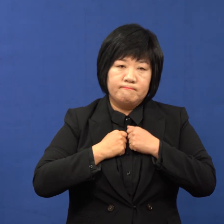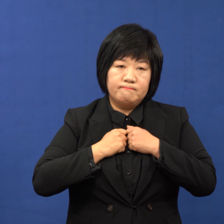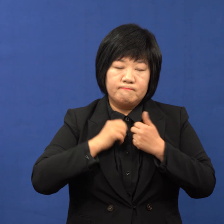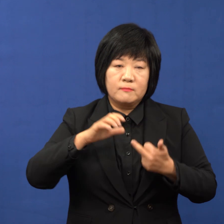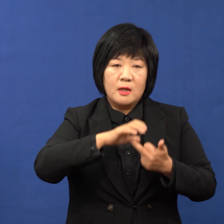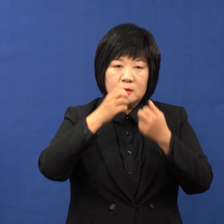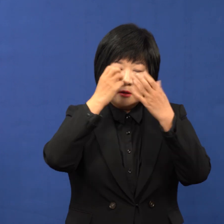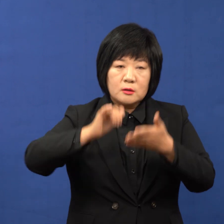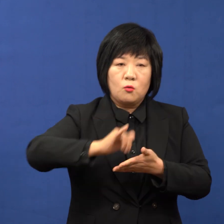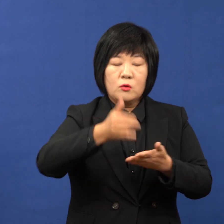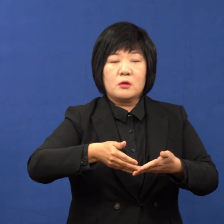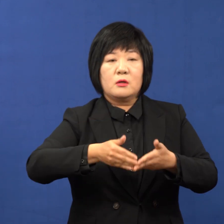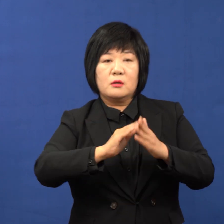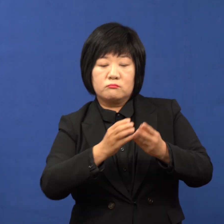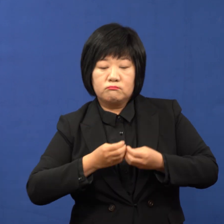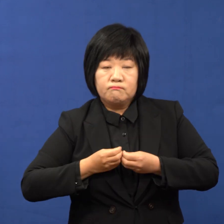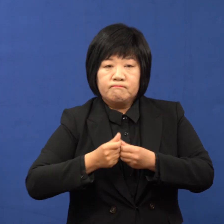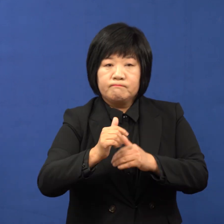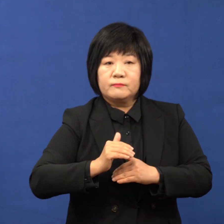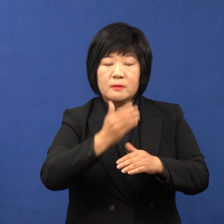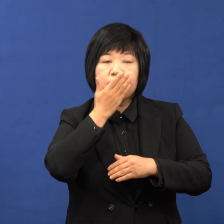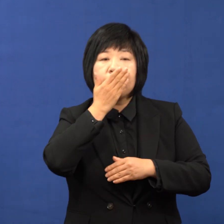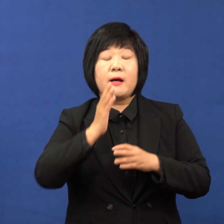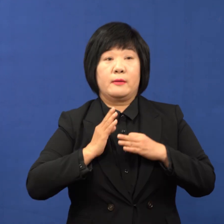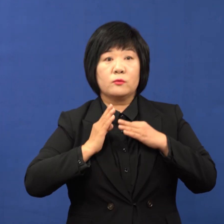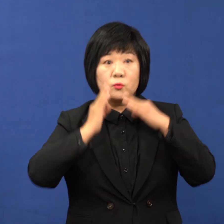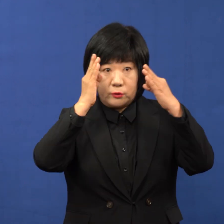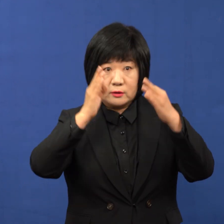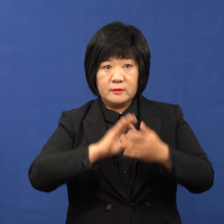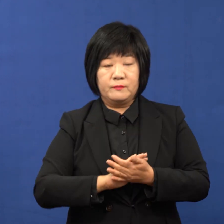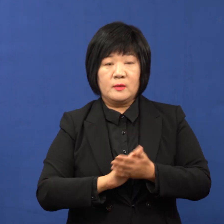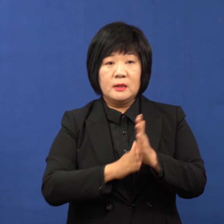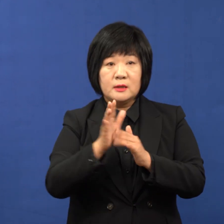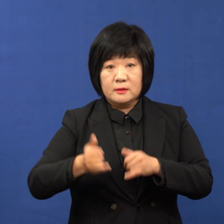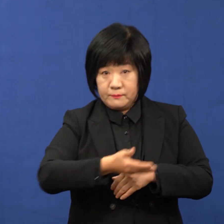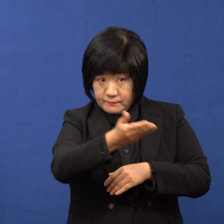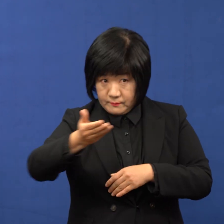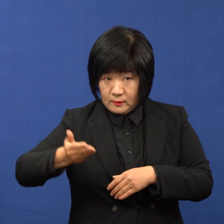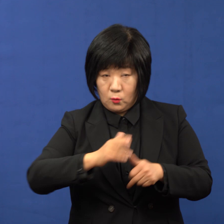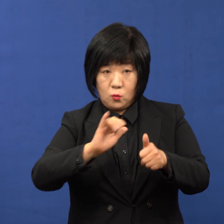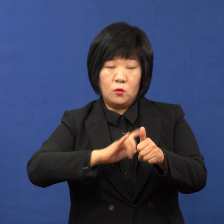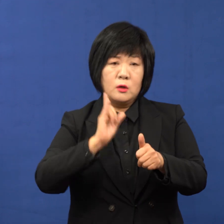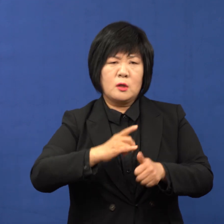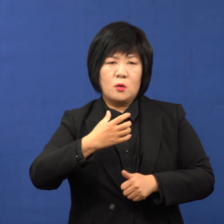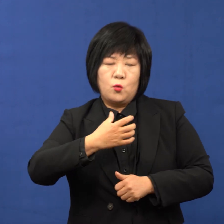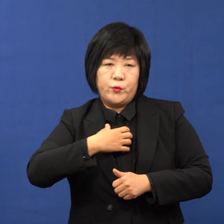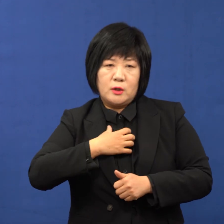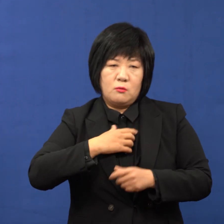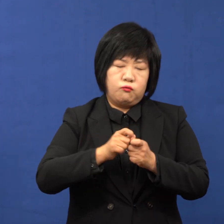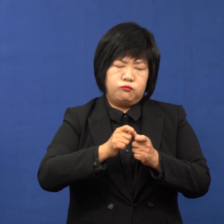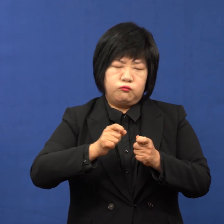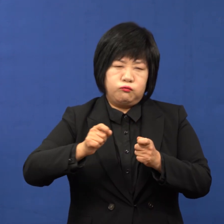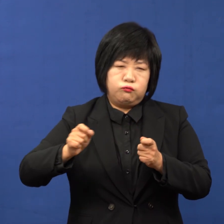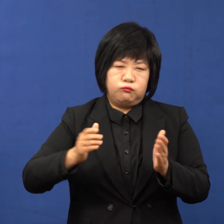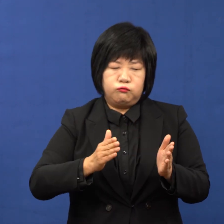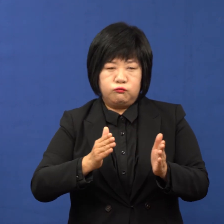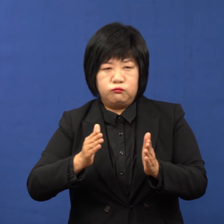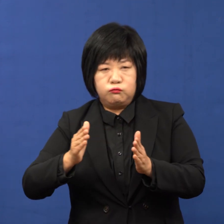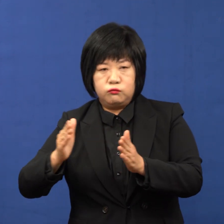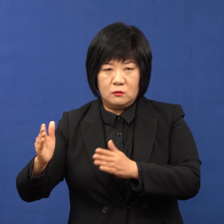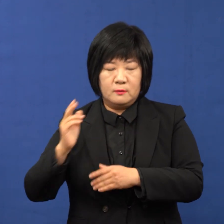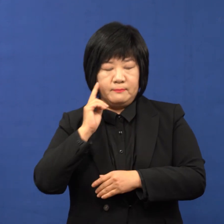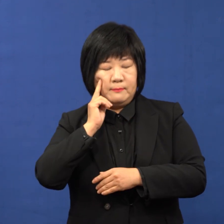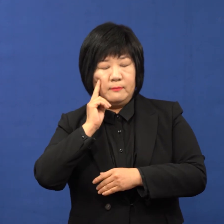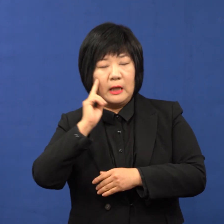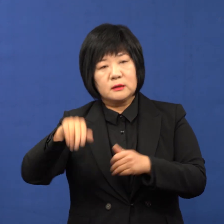건설이 차절없이 진행될 수 있도록 노력하겠습니다. 시민 여러분 코로나19 위기는 길고 가혹하게